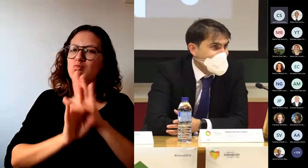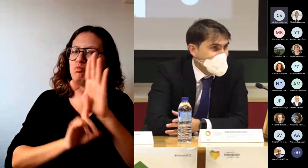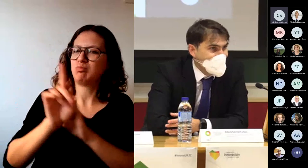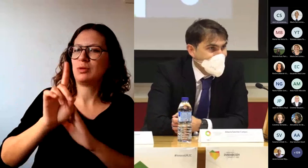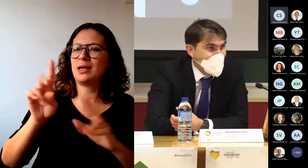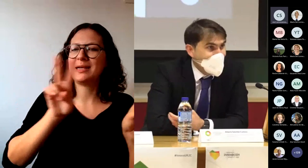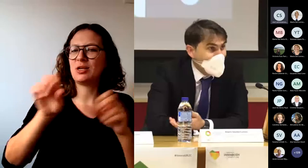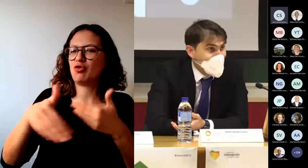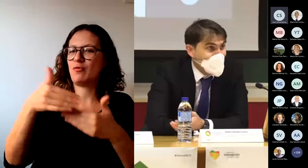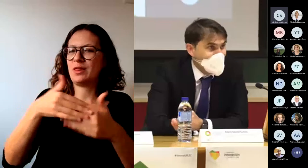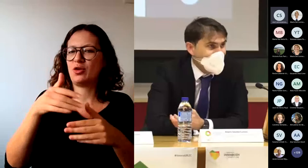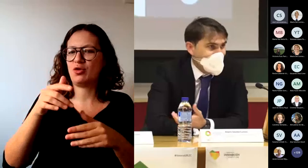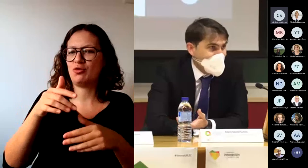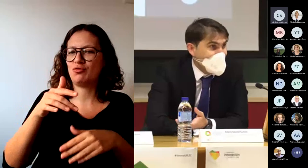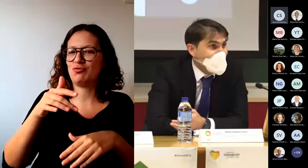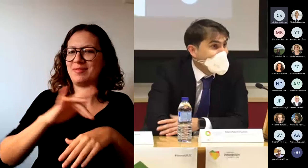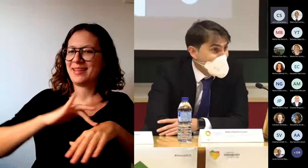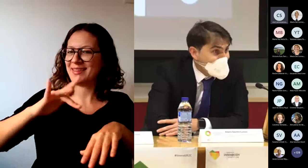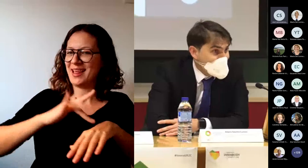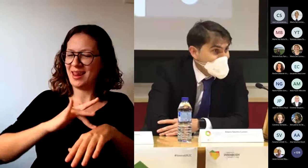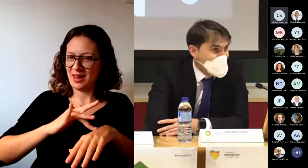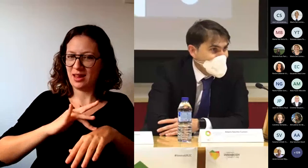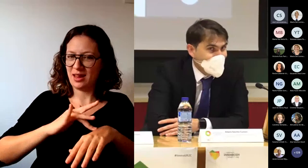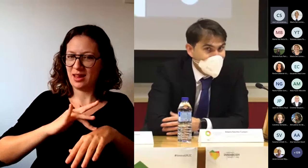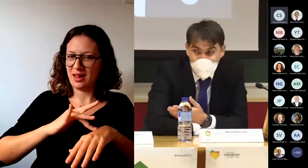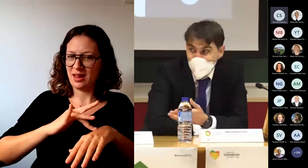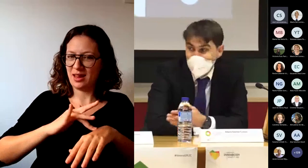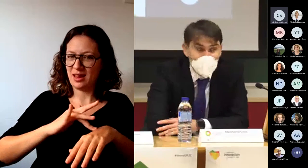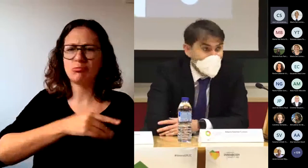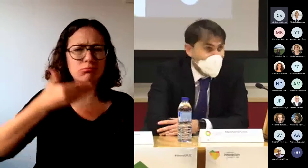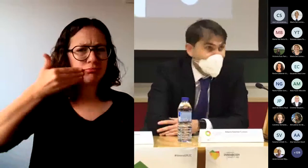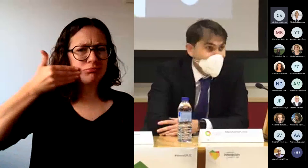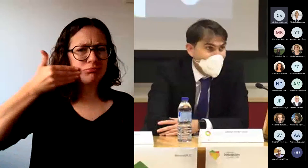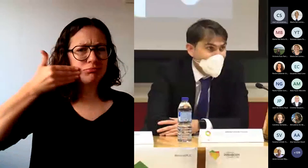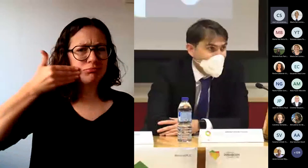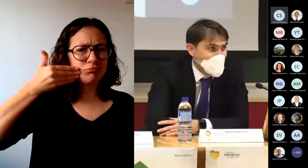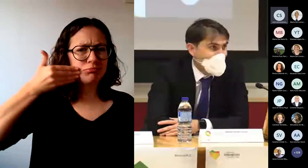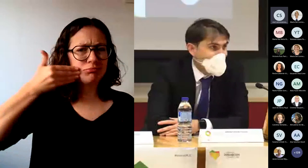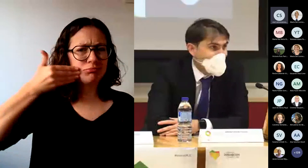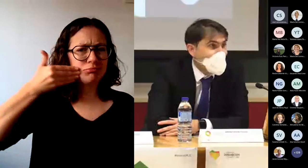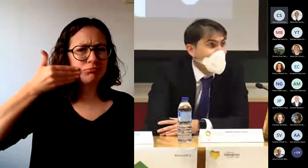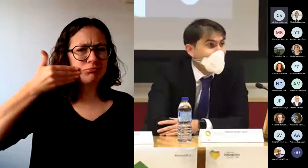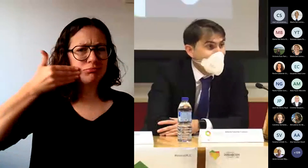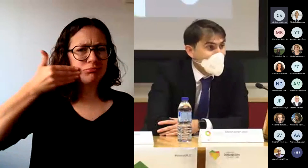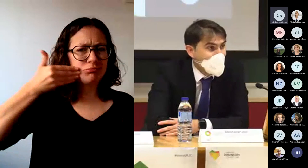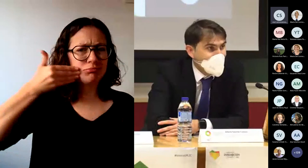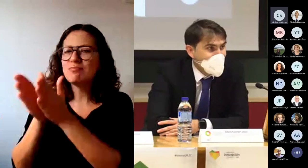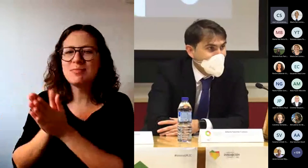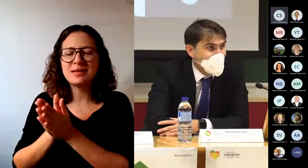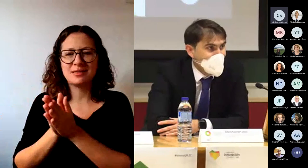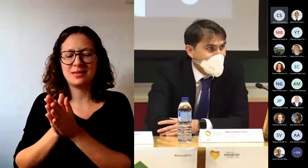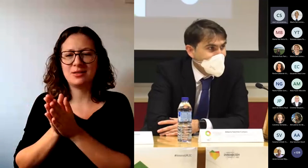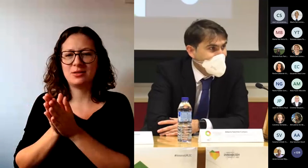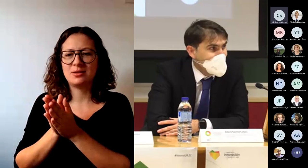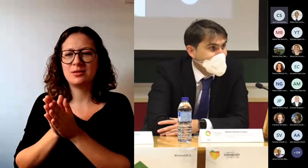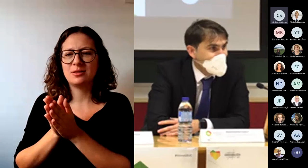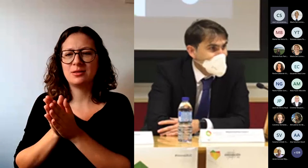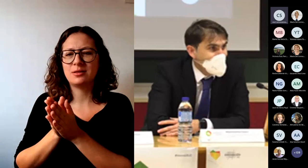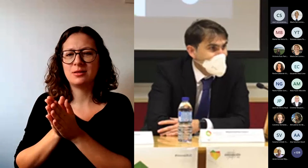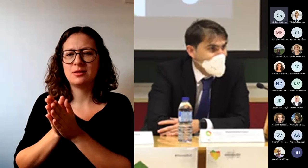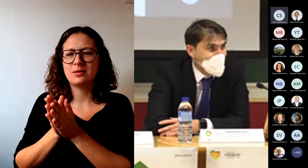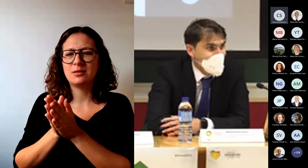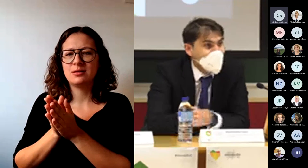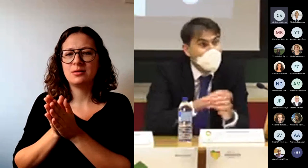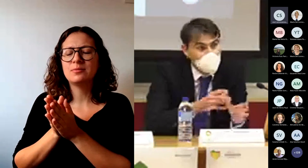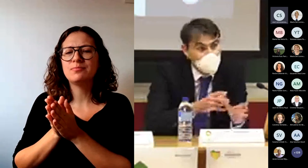me siento orgulloso debido al cargo que represento. sea, como bien ha dicho mis compañeros, hemos querido donar dentro de este